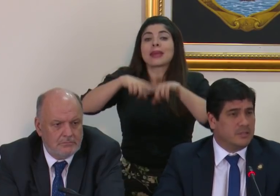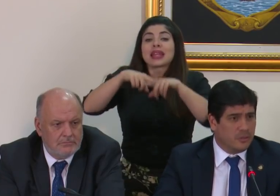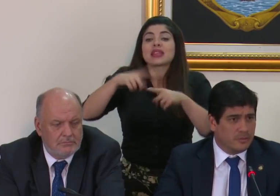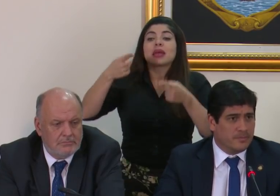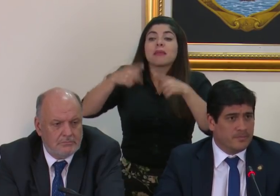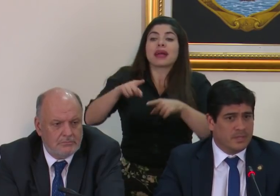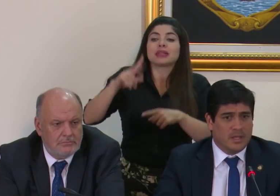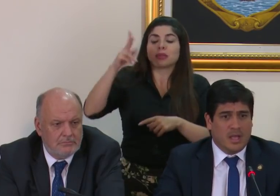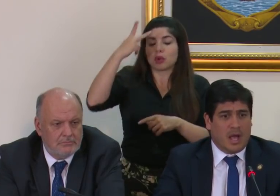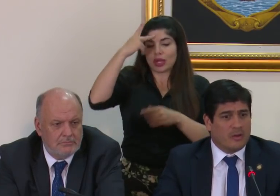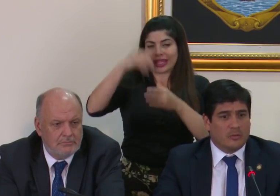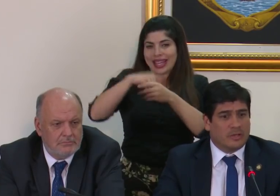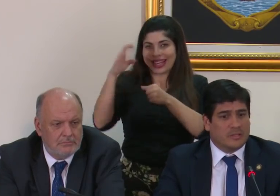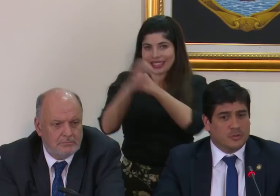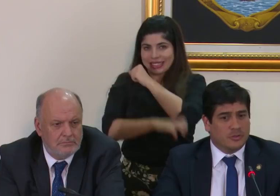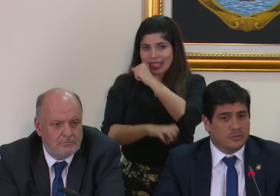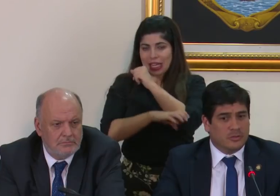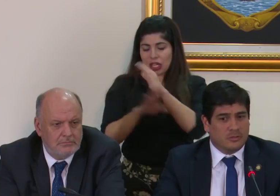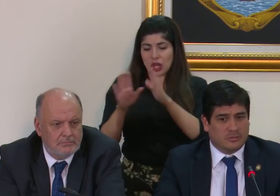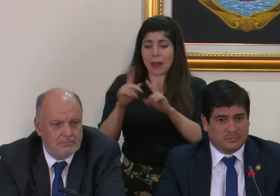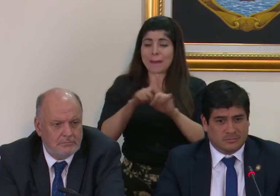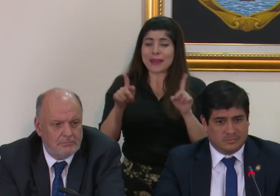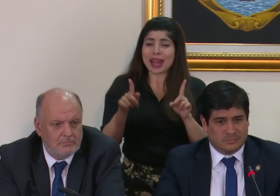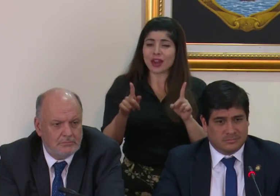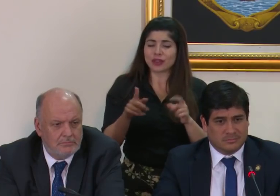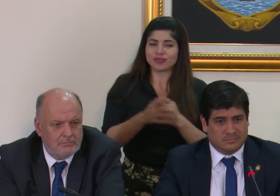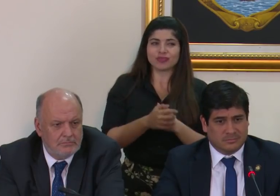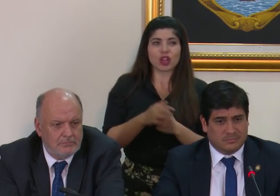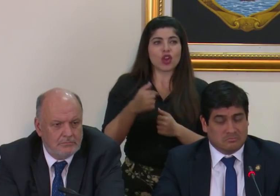política exterior ahora lo que yo no